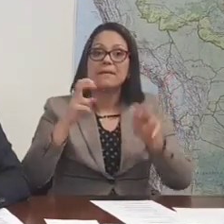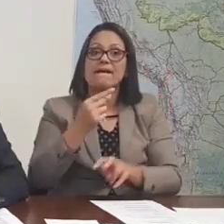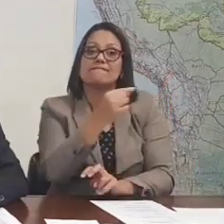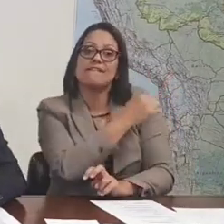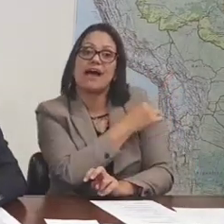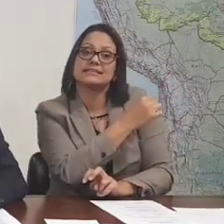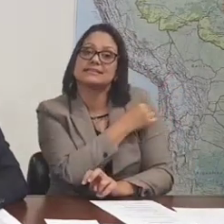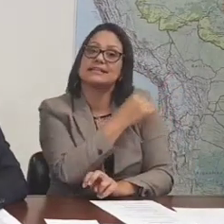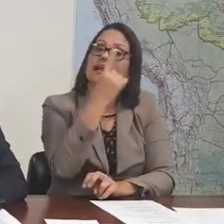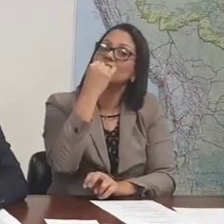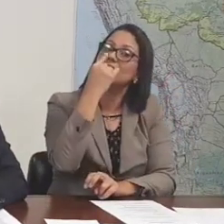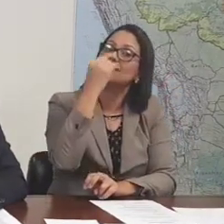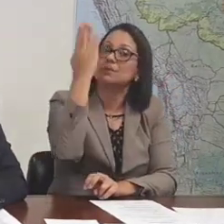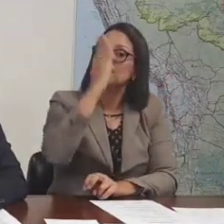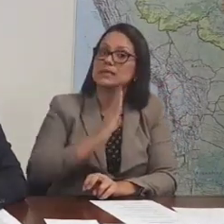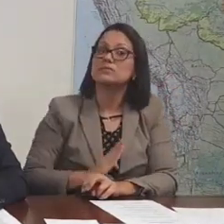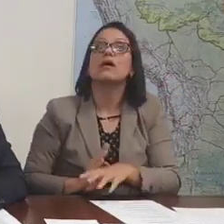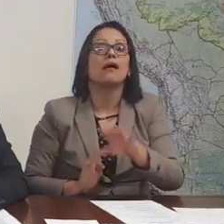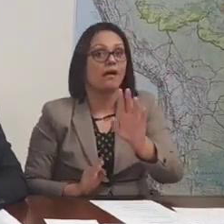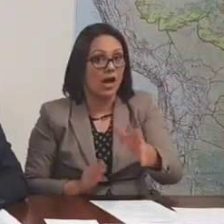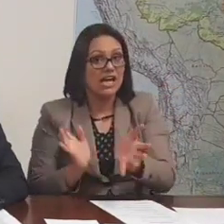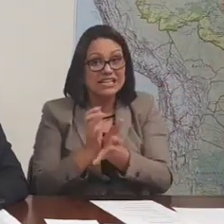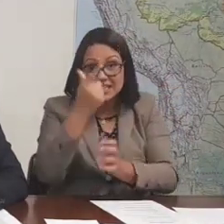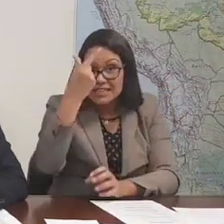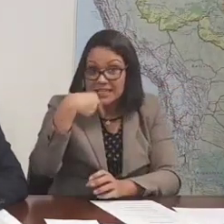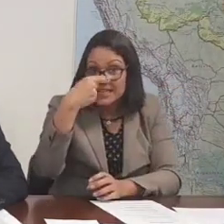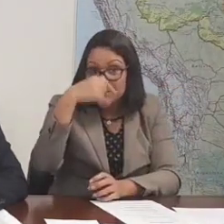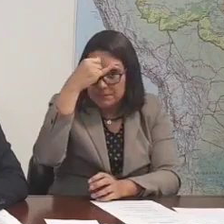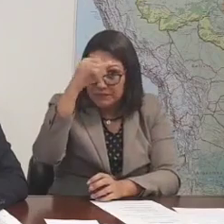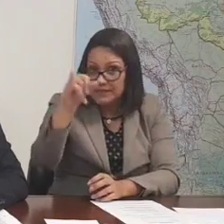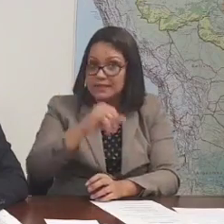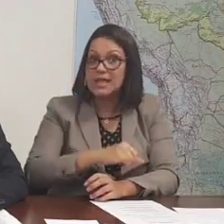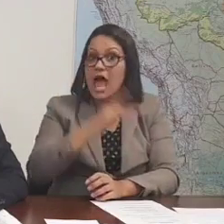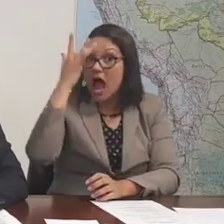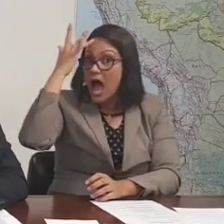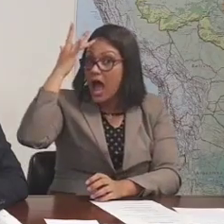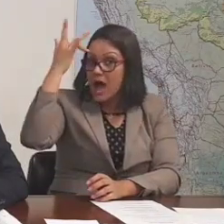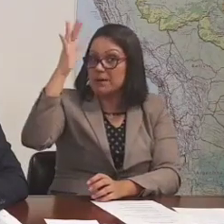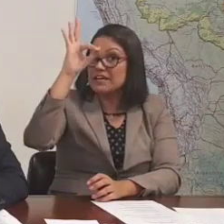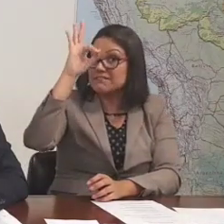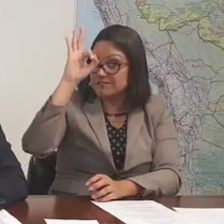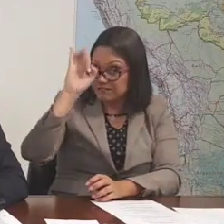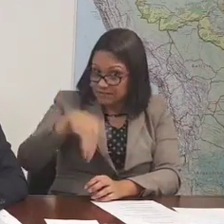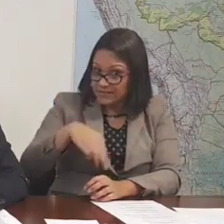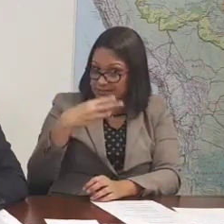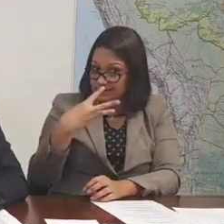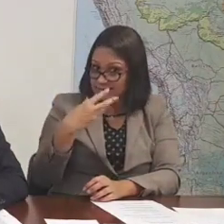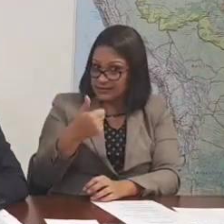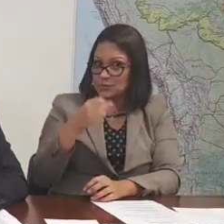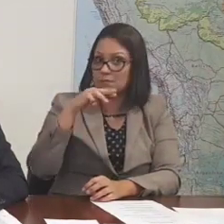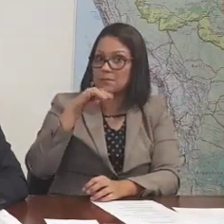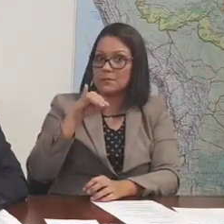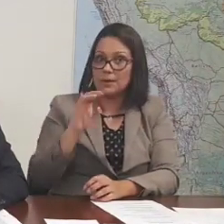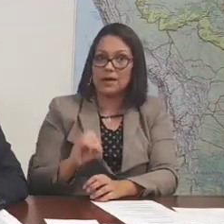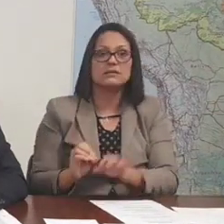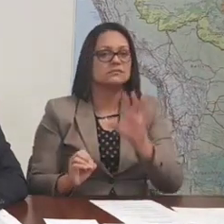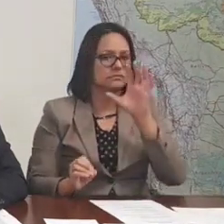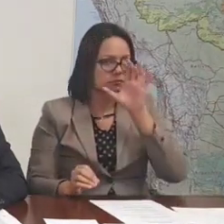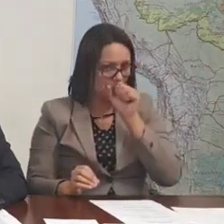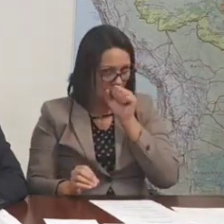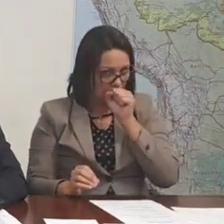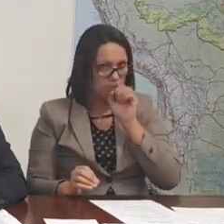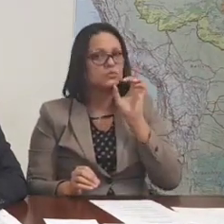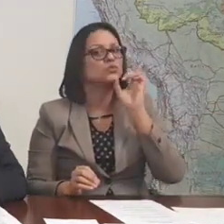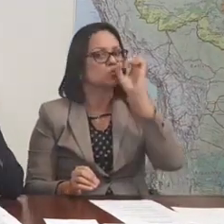vacinação no Brasil? Vacina da gripe, campanha, presidente, termina amanhã, 31 de maio. A gente ainda deixa o sábado e domingo